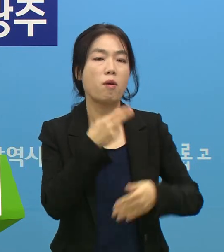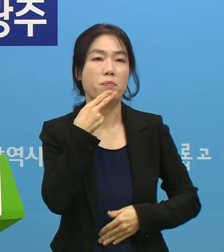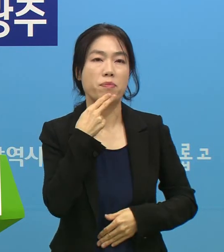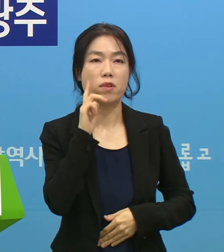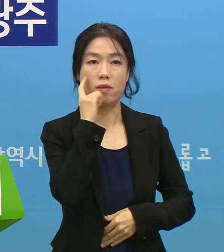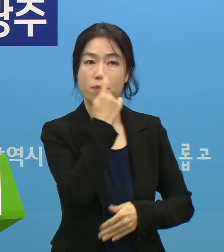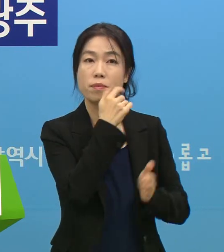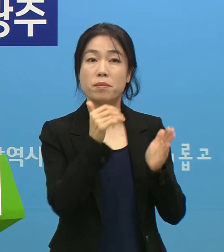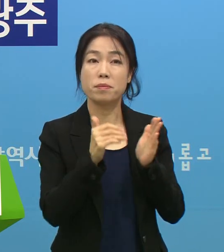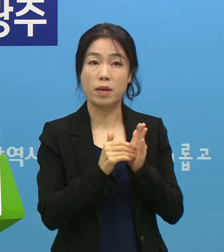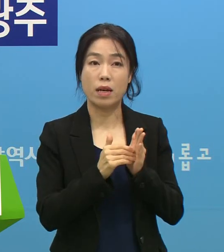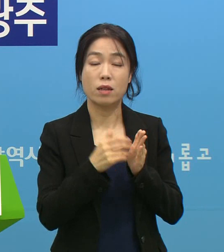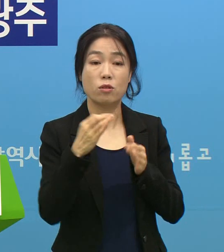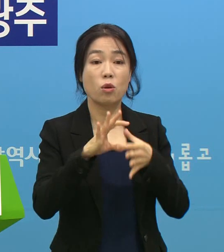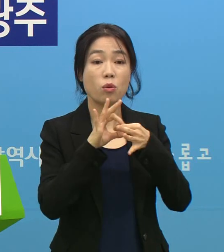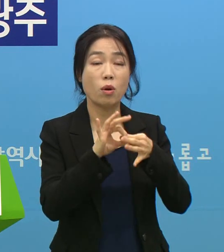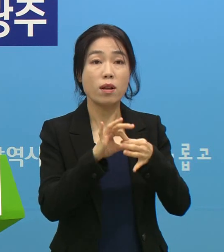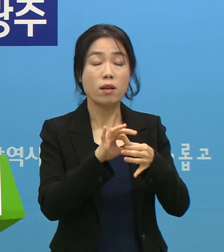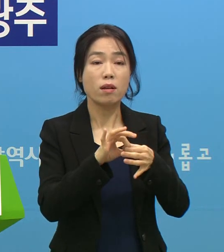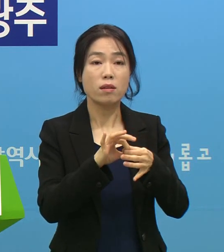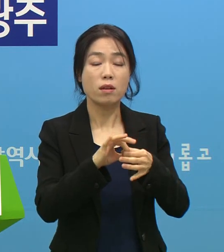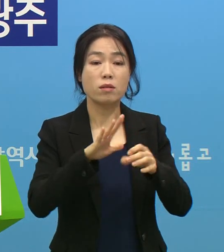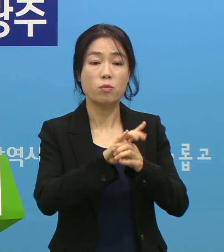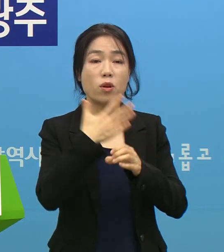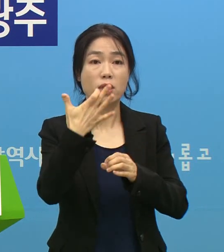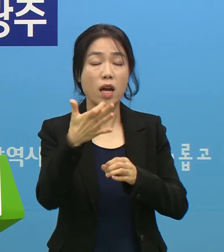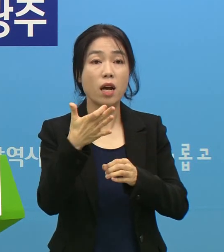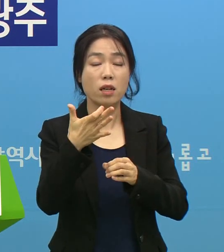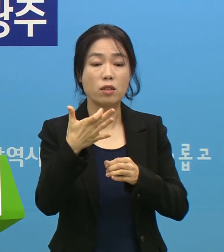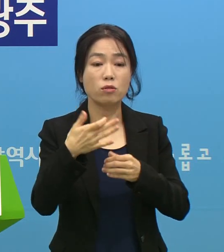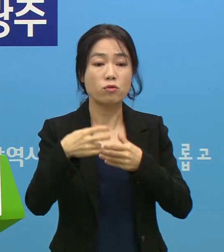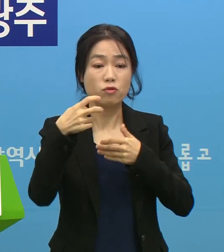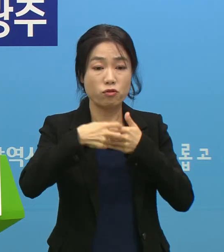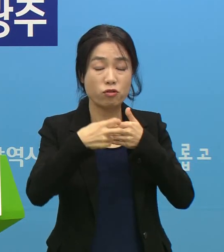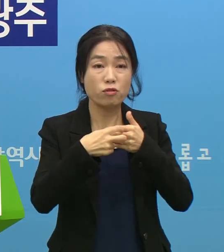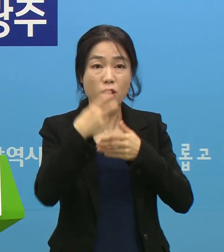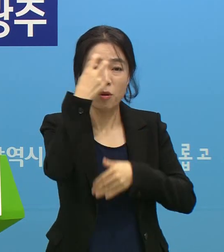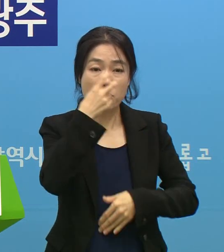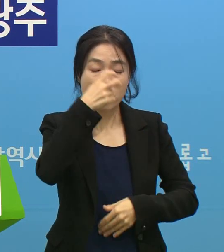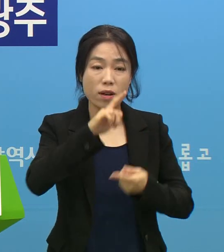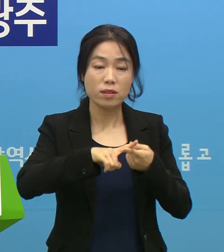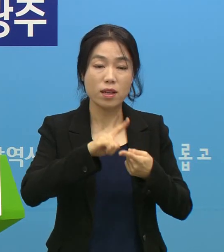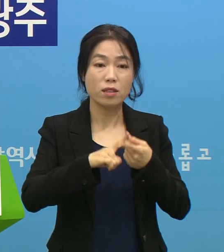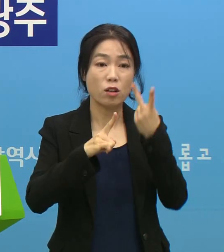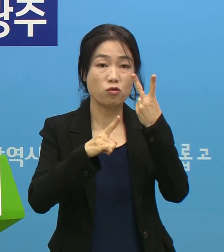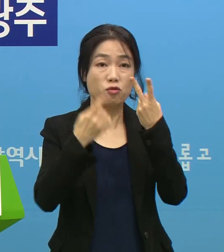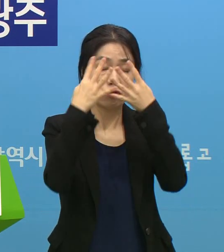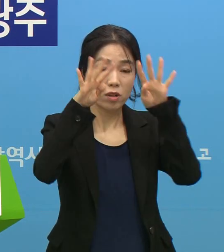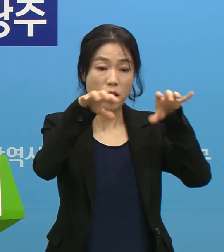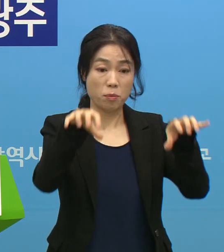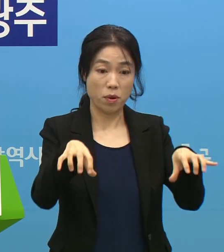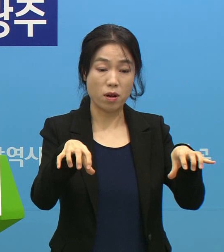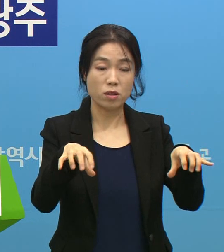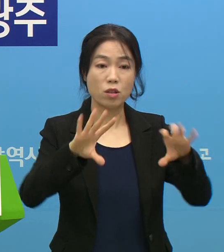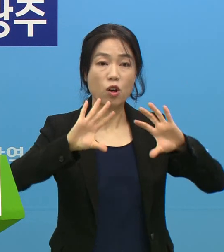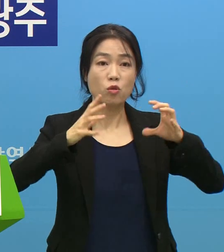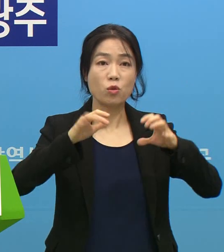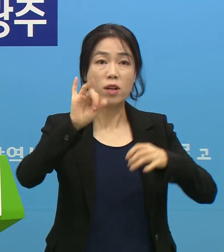확인되었습니다. 또 관련해서 저희가 코로나 진료에 대해서는 양 대학에서는 주로